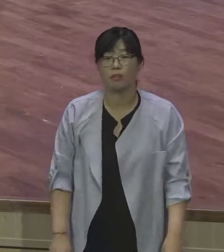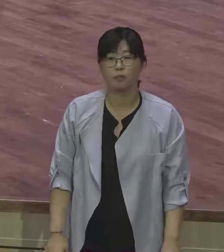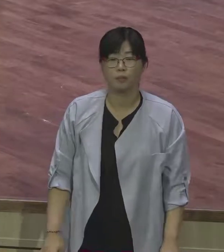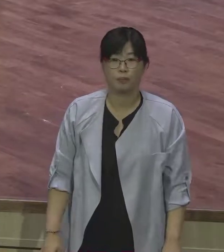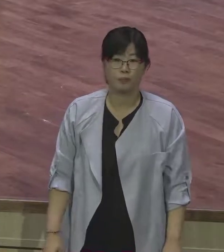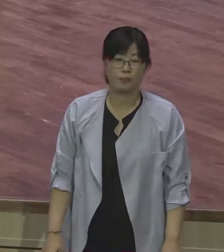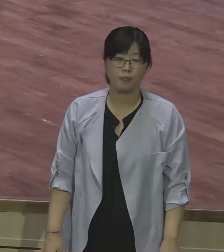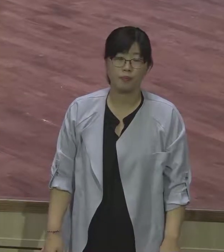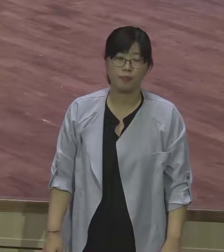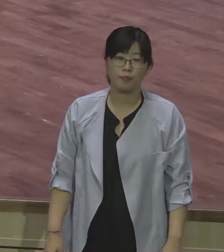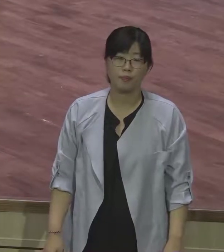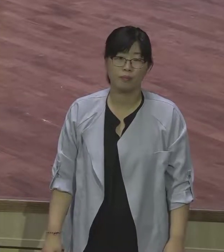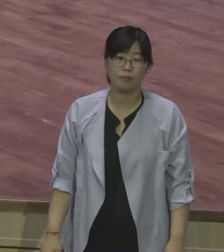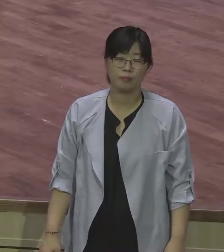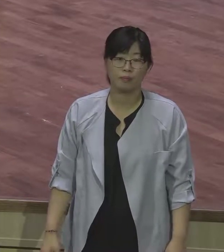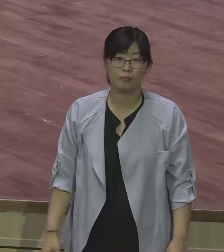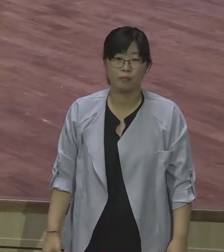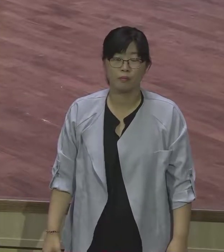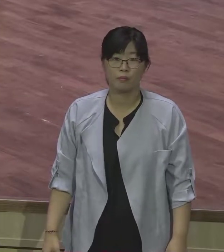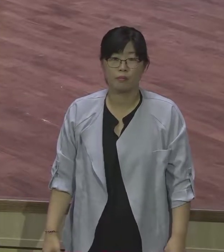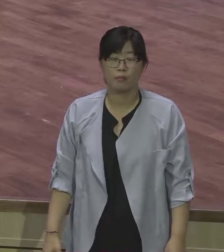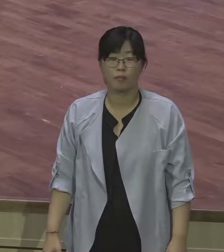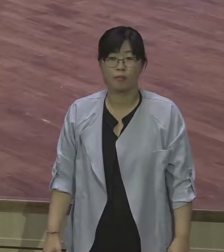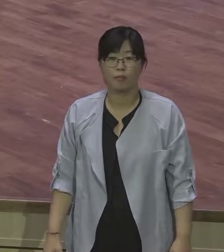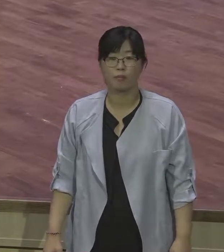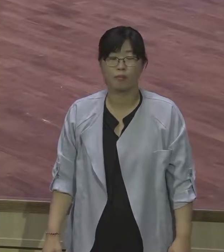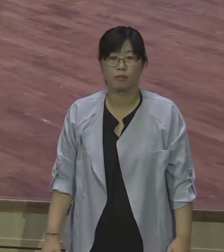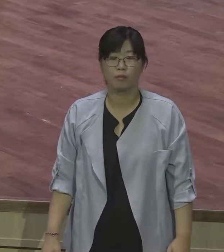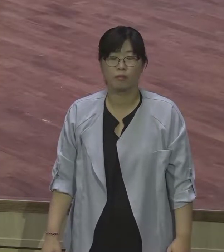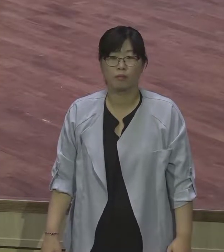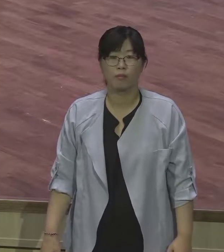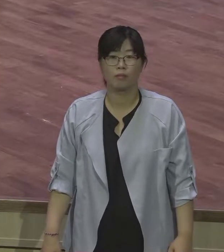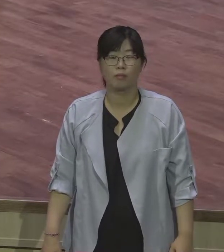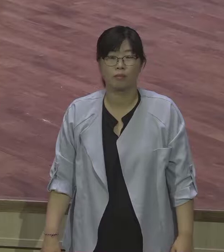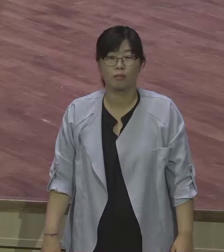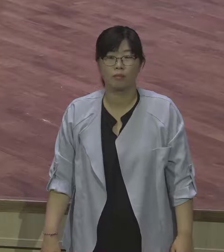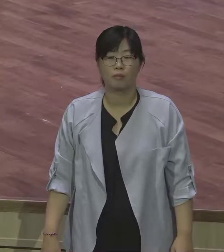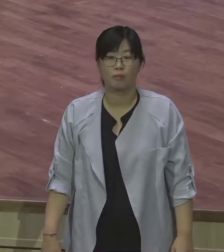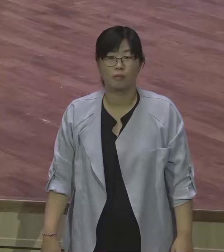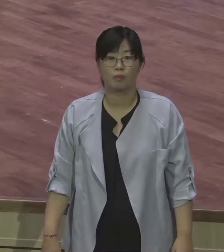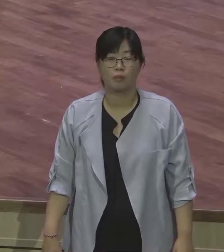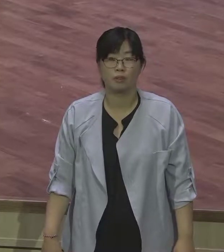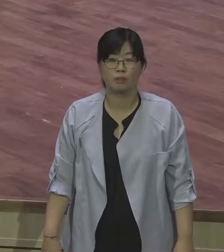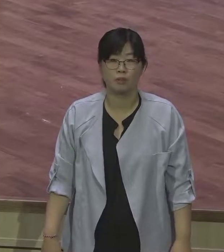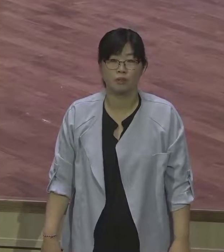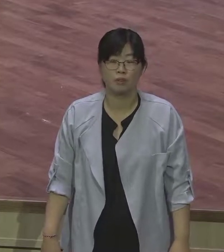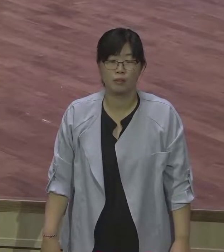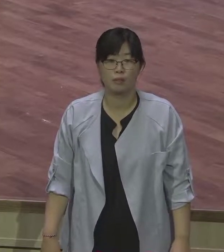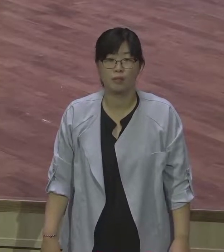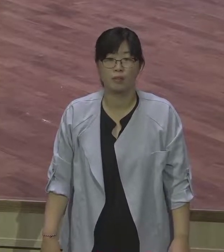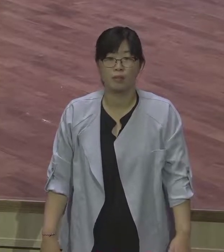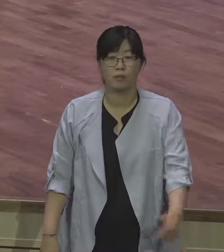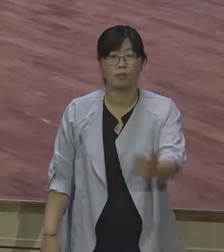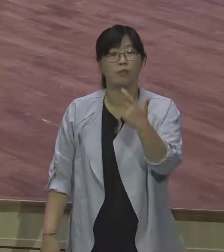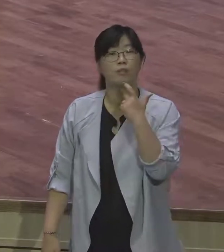그러니까 야곱은요. 이 칼은 계속해서 앞으로 20미터 시련을 당합니다.